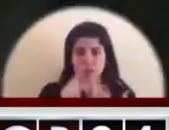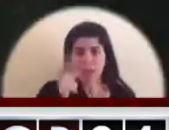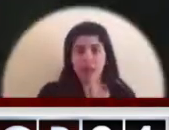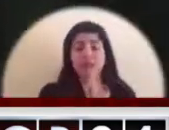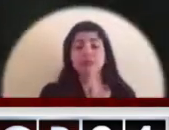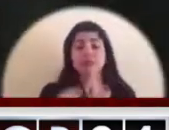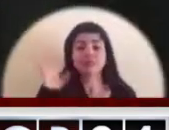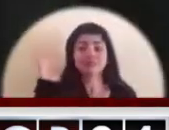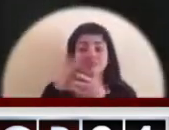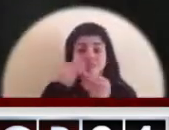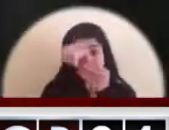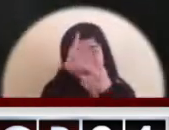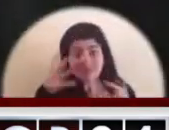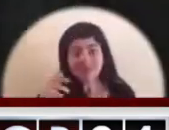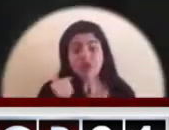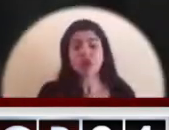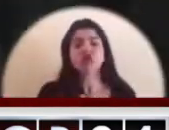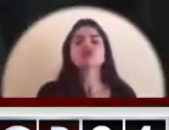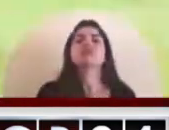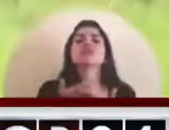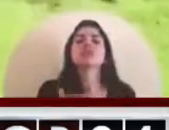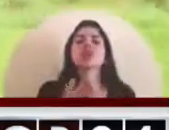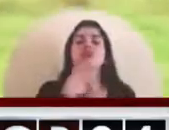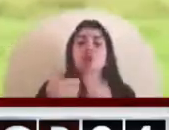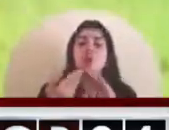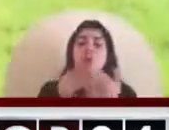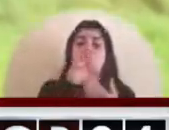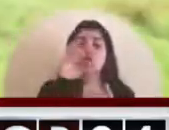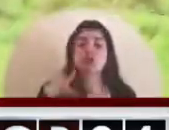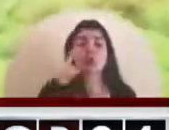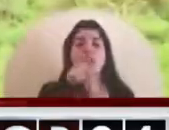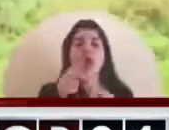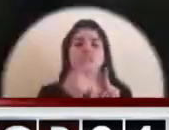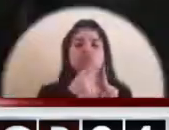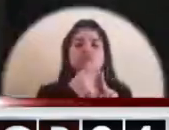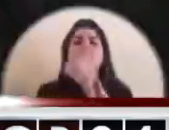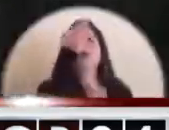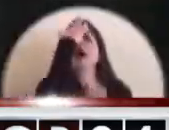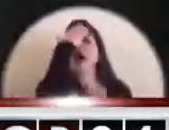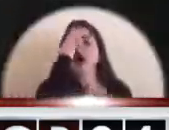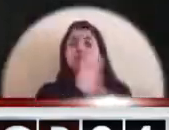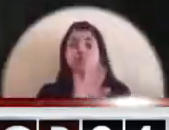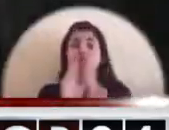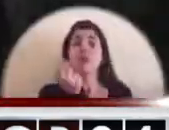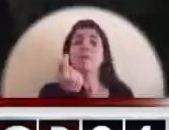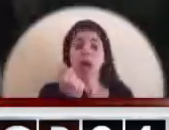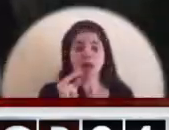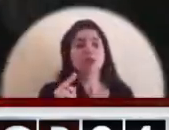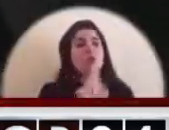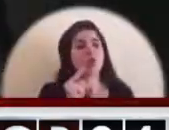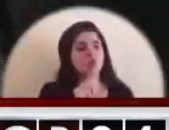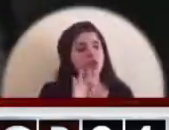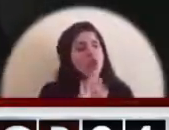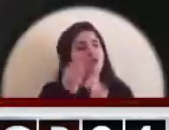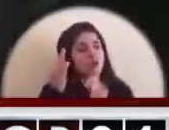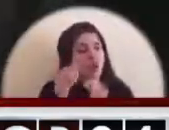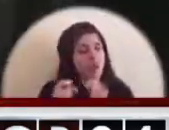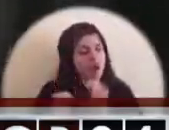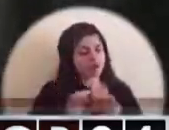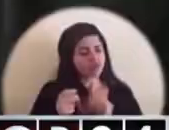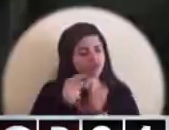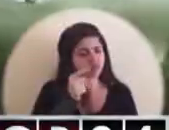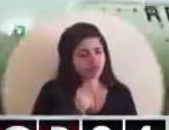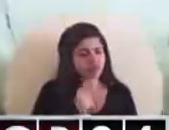Los trabajos de reconstrucción de las comunidades afectadas continúan. Se espera que a final de año las autoridades presenten un balance final del